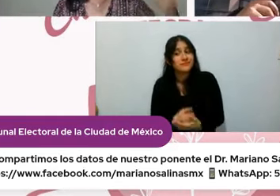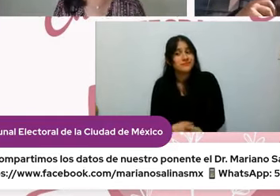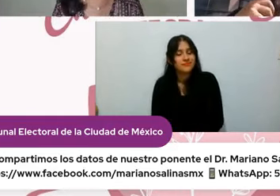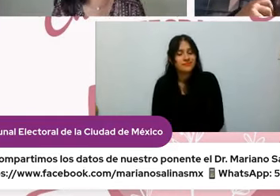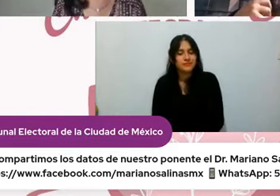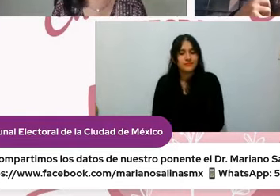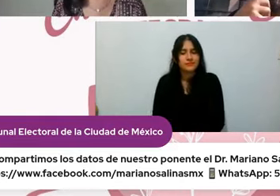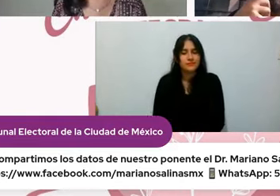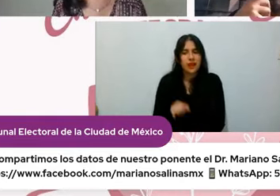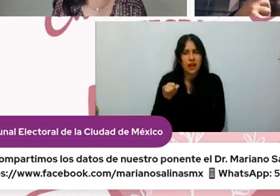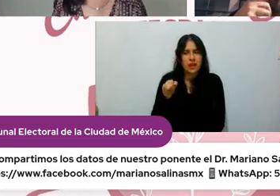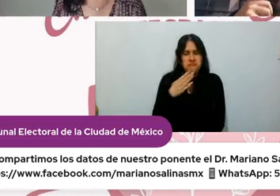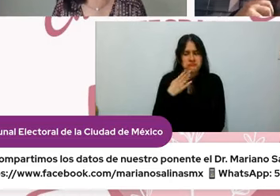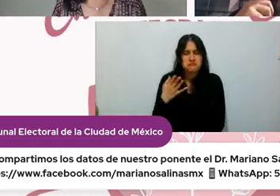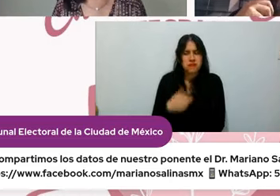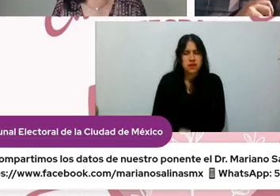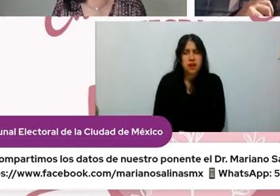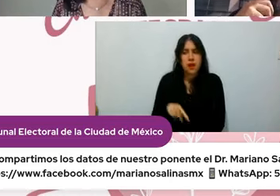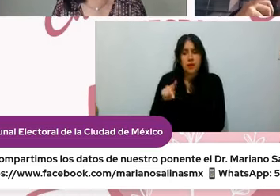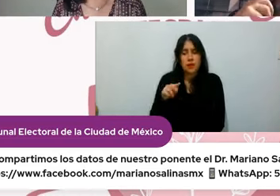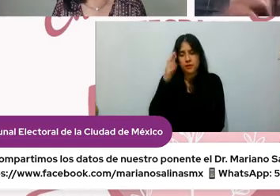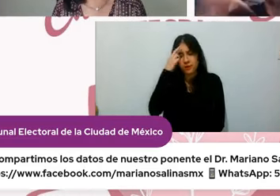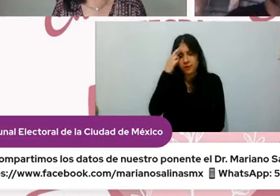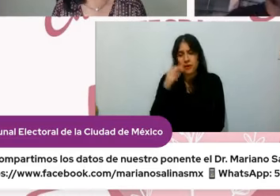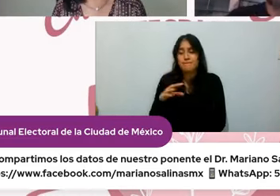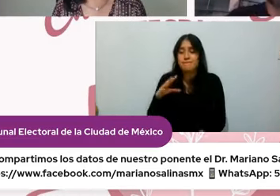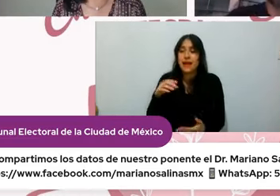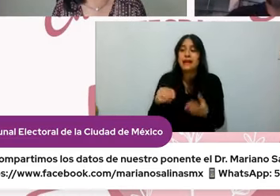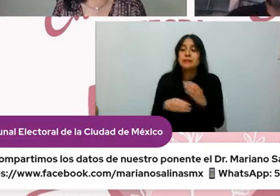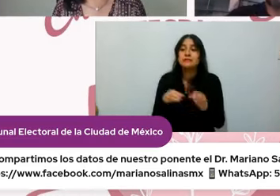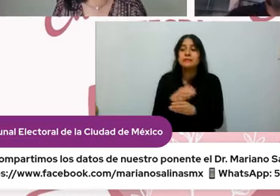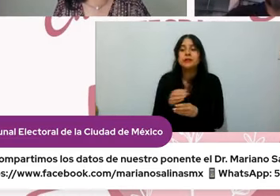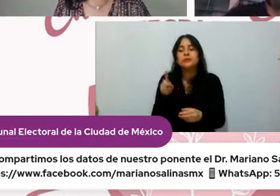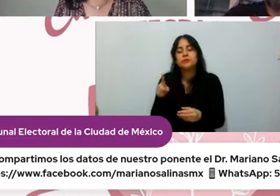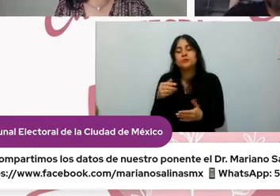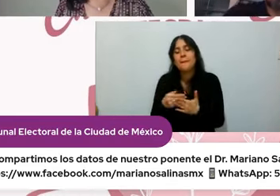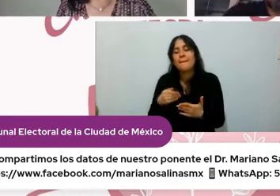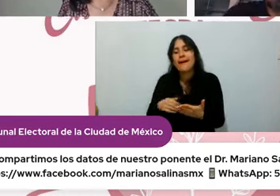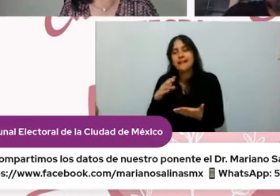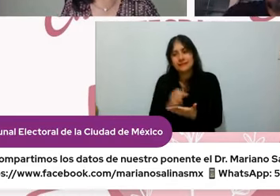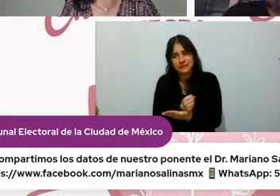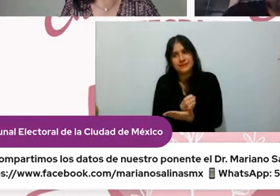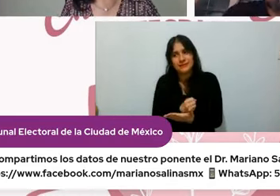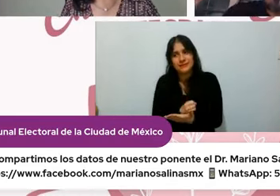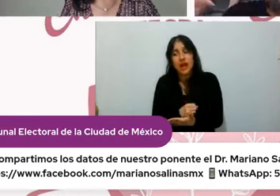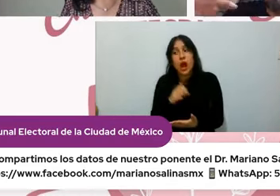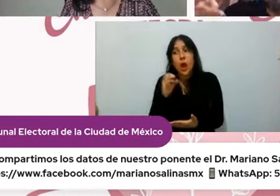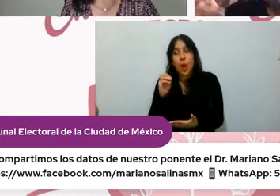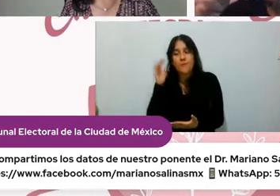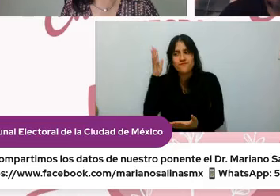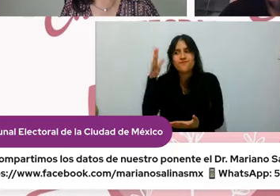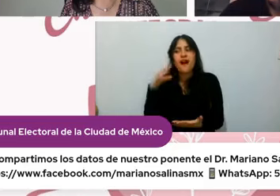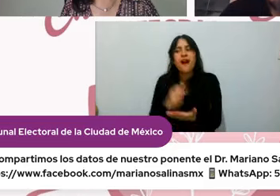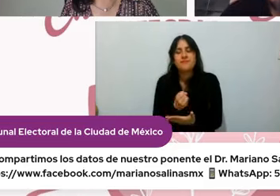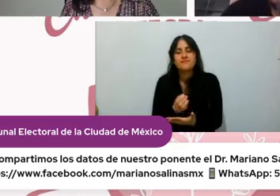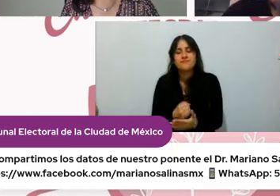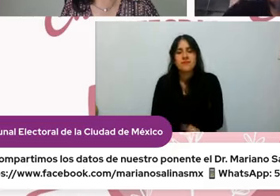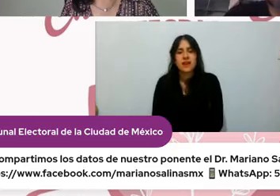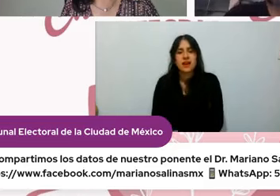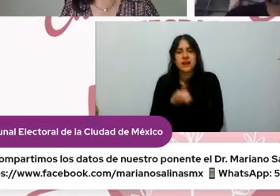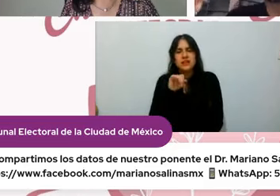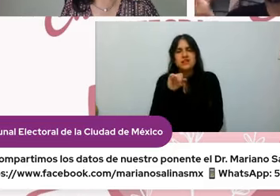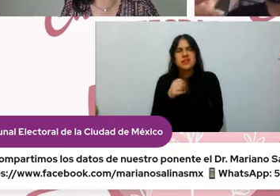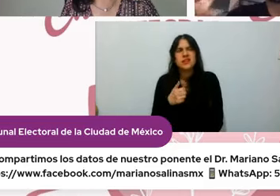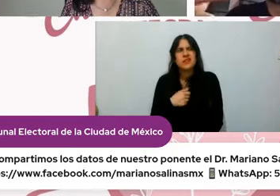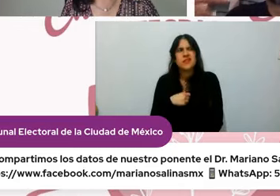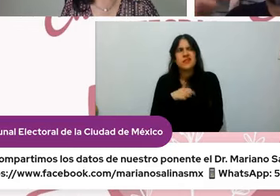también analiza que ganas sí y yo yo a mí a me gustaría quedarme un con